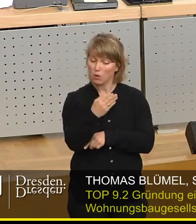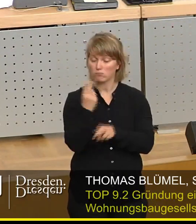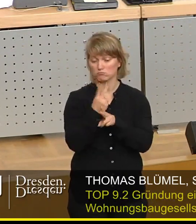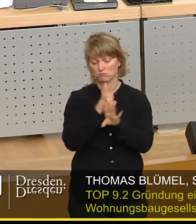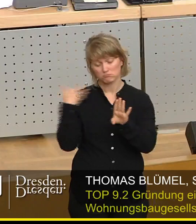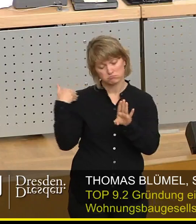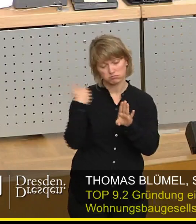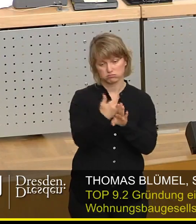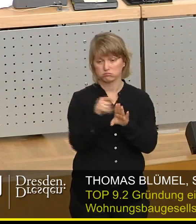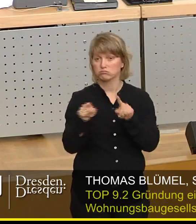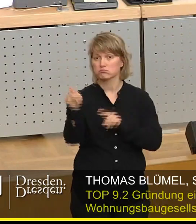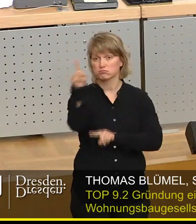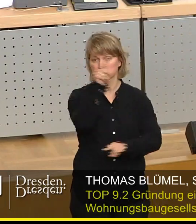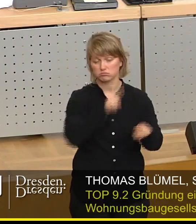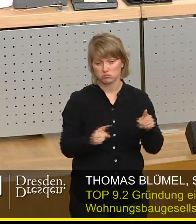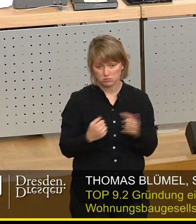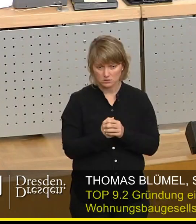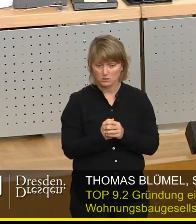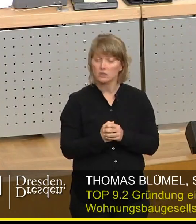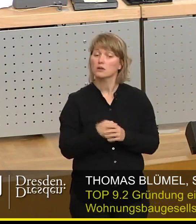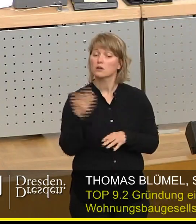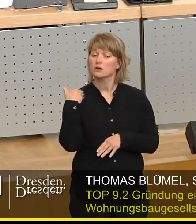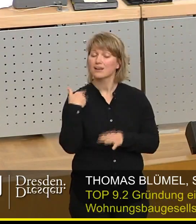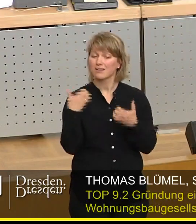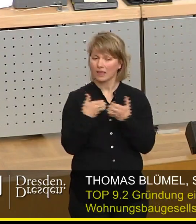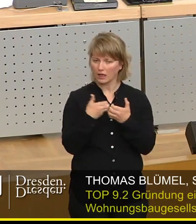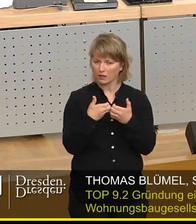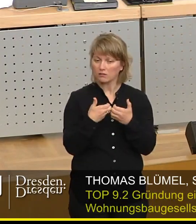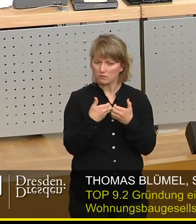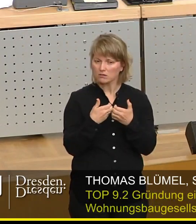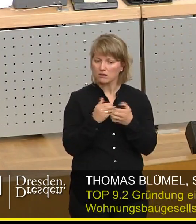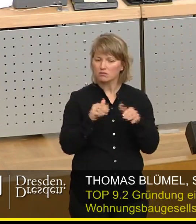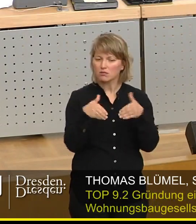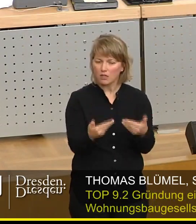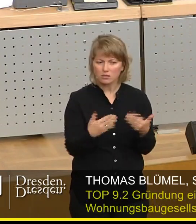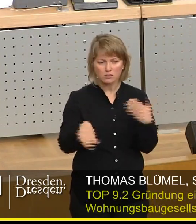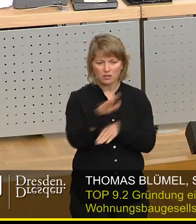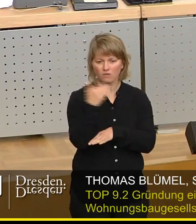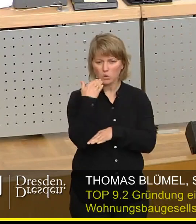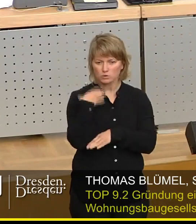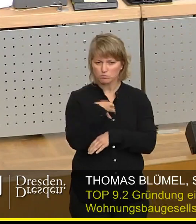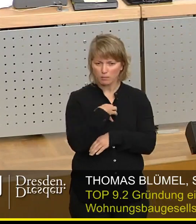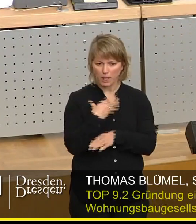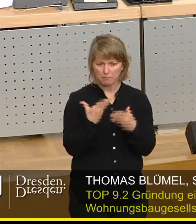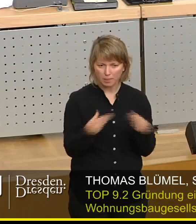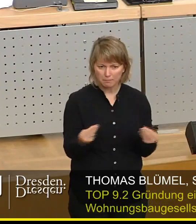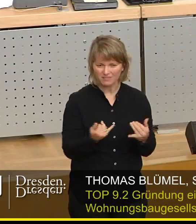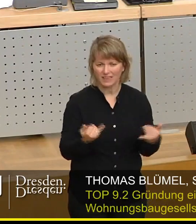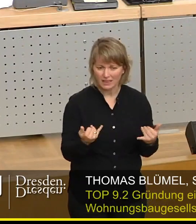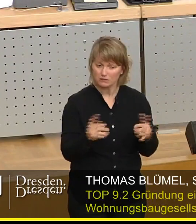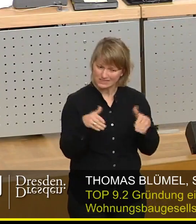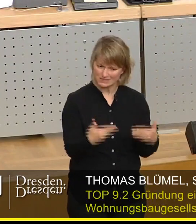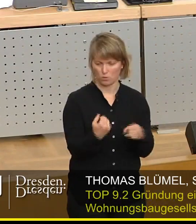gute Tradition, denn nur so wurde nach dem Krieg, das Wohnungsproblem in Deutschland überhaupt westgelöst. Und